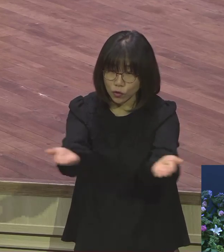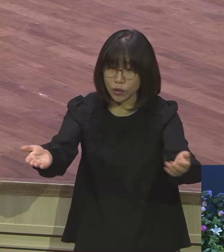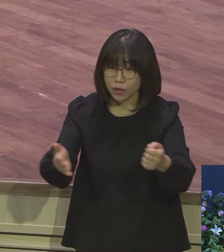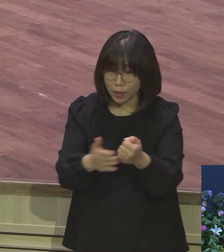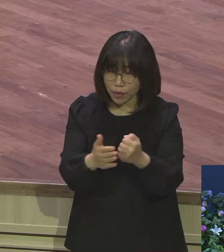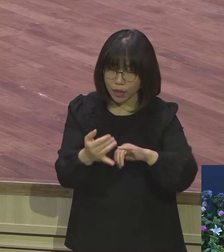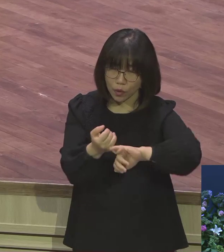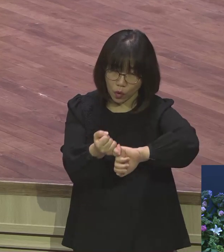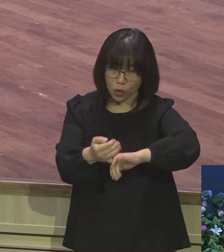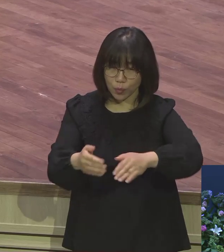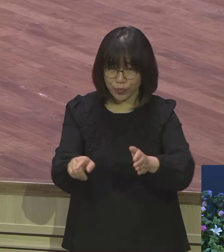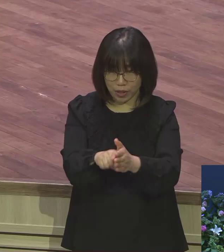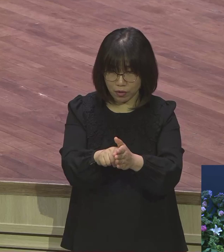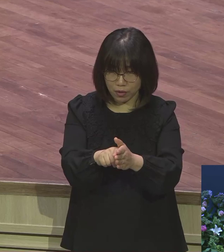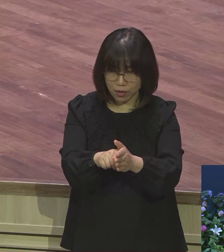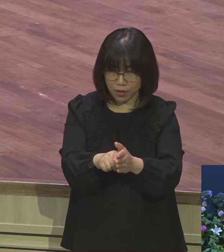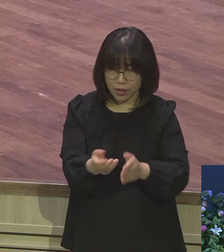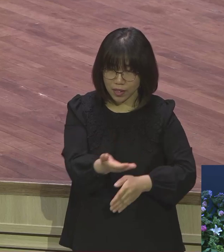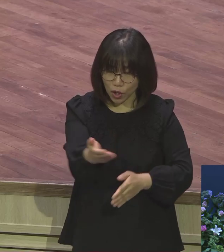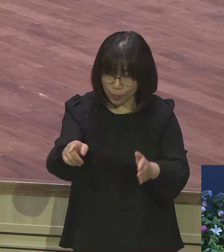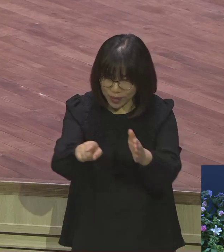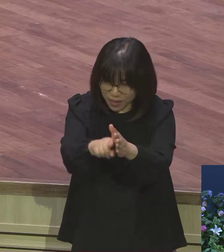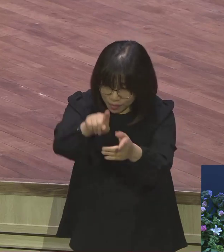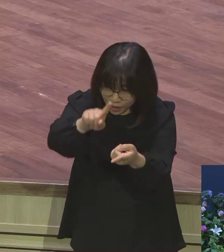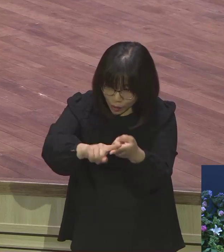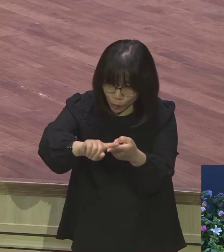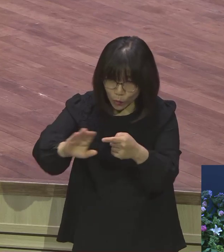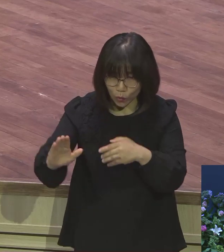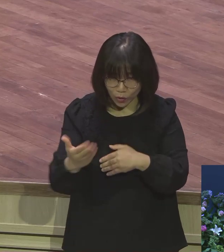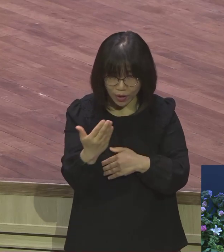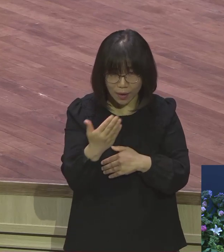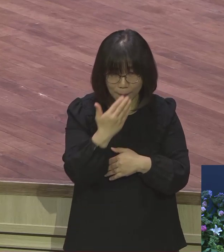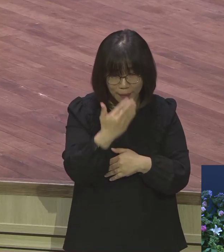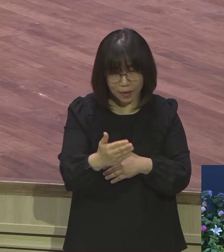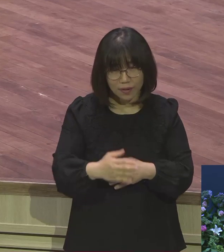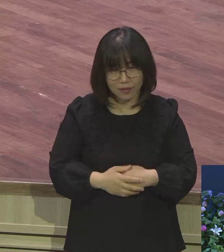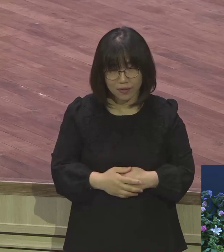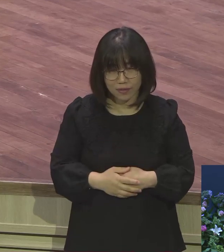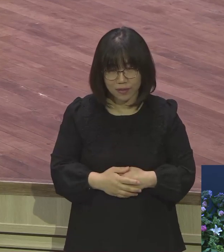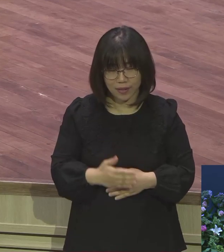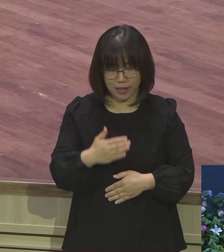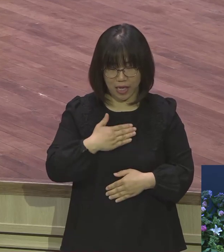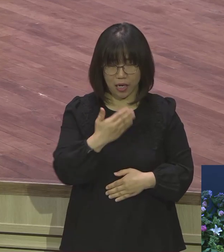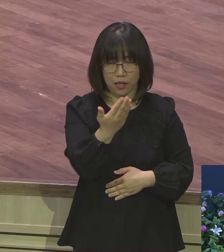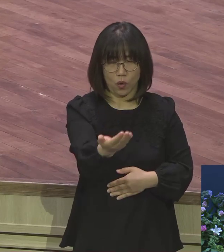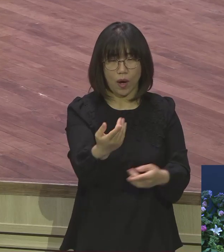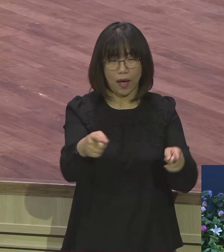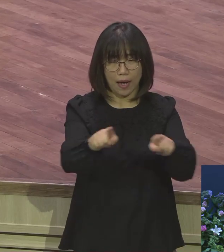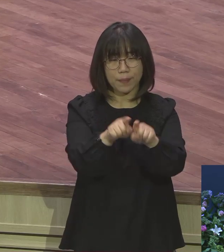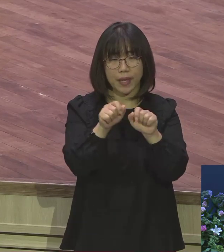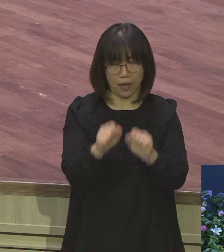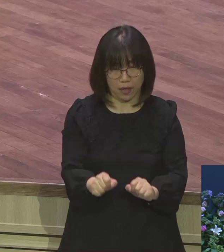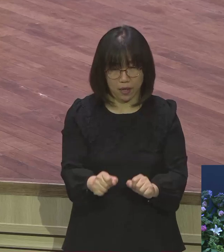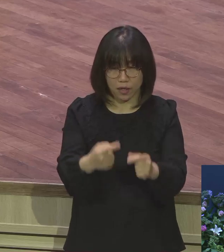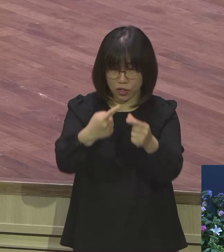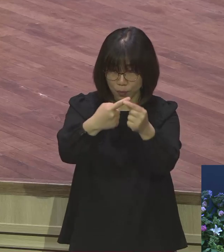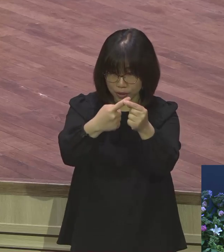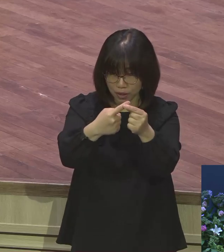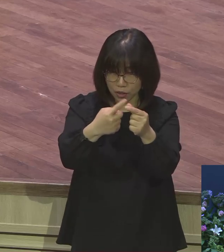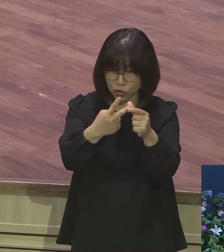사람은 믿음대로 될지어다 내가 너와 함께할 것이다 그 다음에 너가 어디로